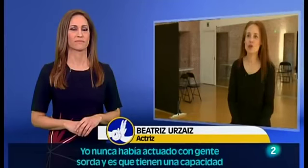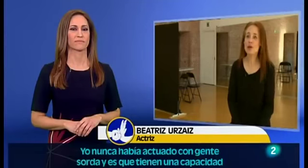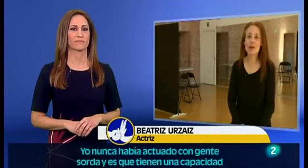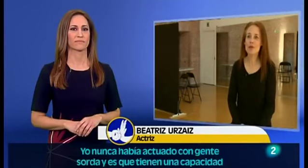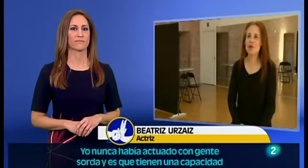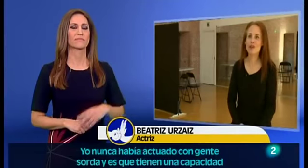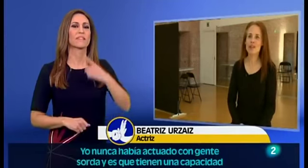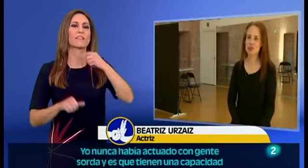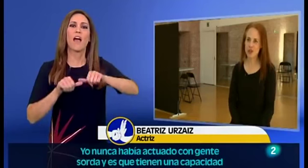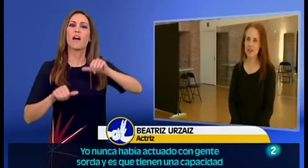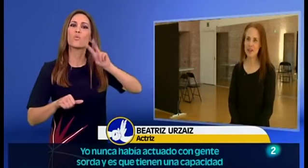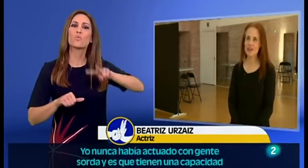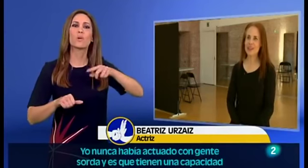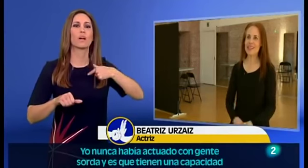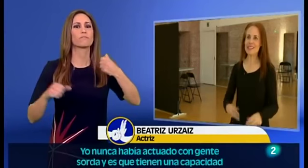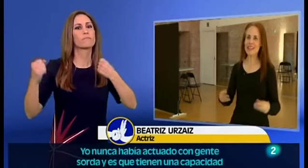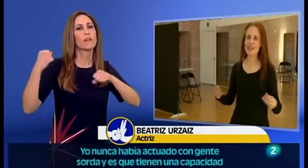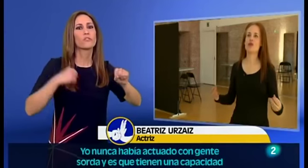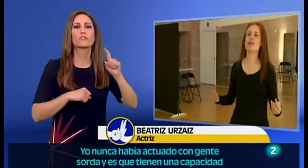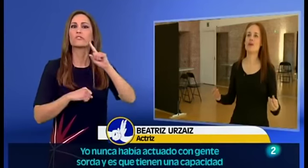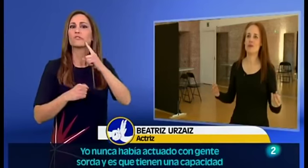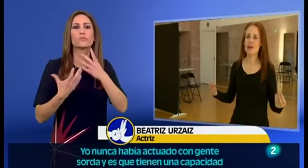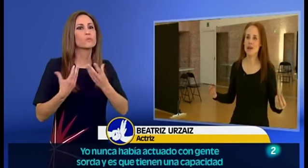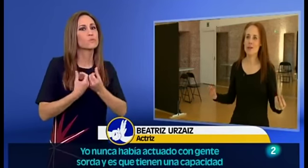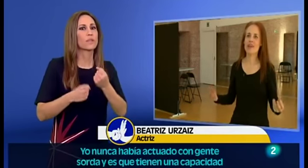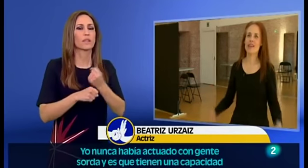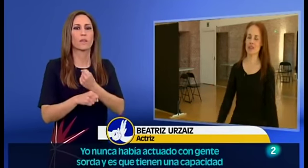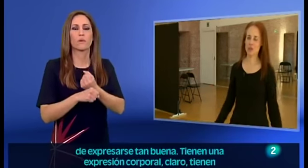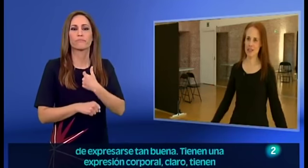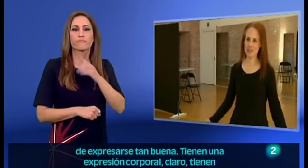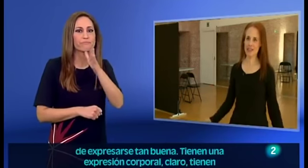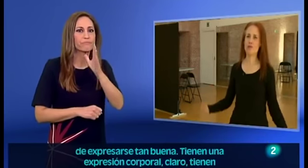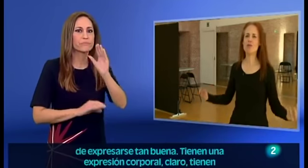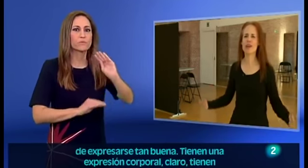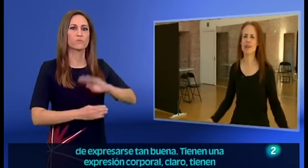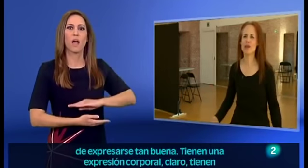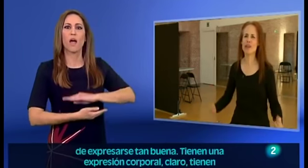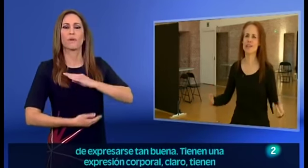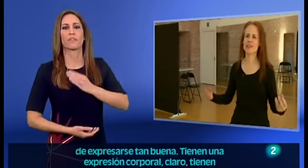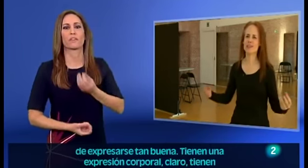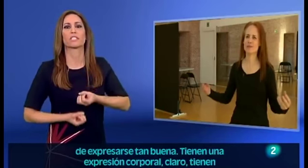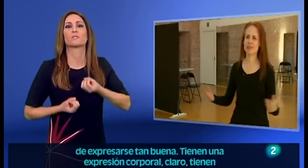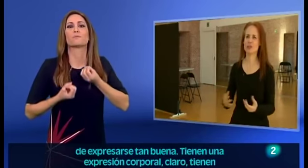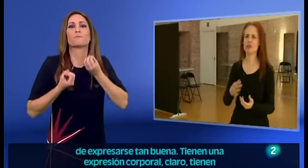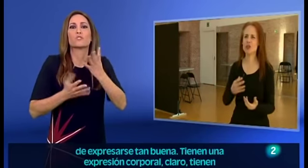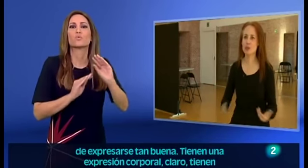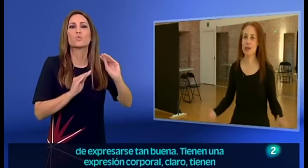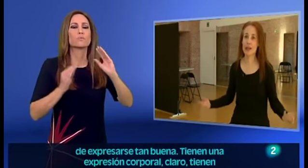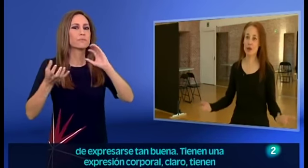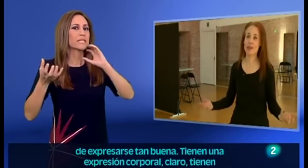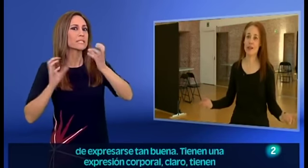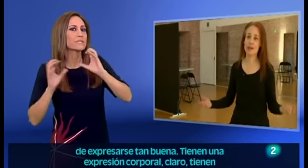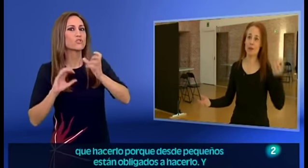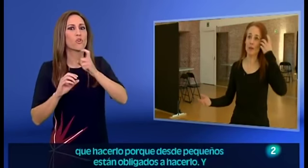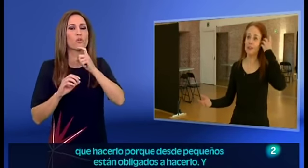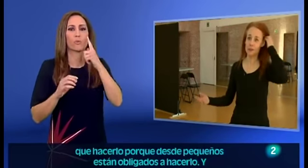Nunca había actuado con gente sorda y es que tiene una capacidad de expresarse tan buena. Tiene una expresión corporal,